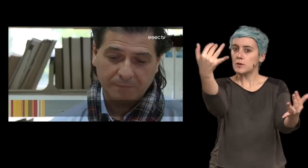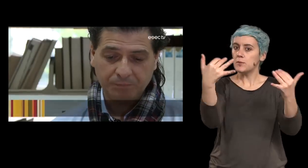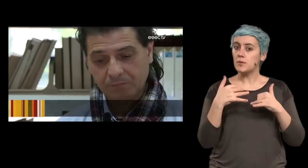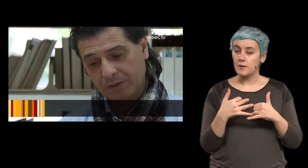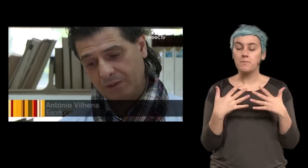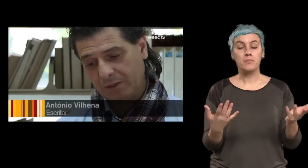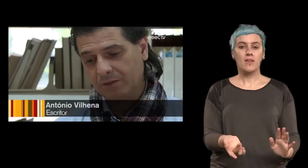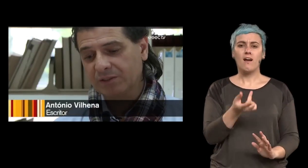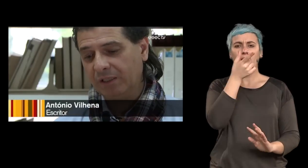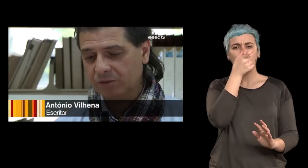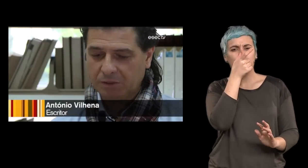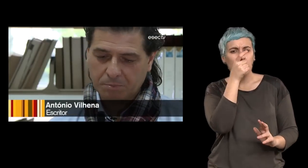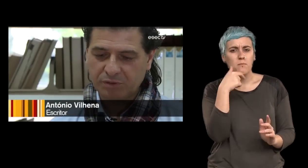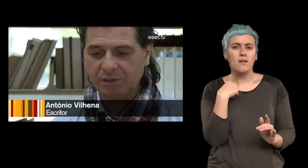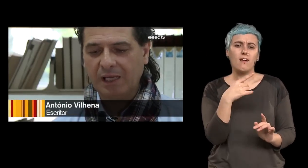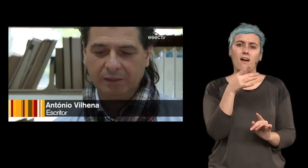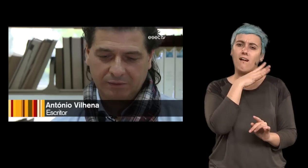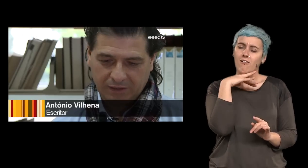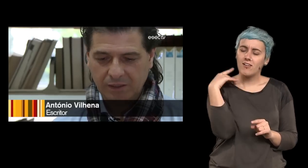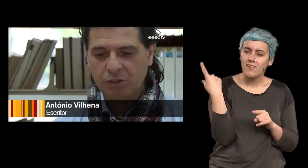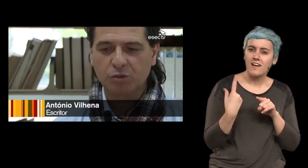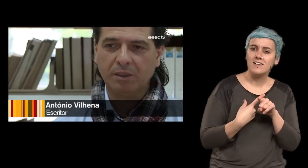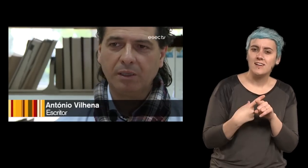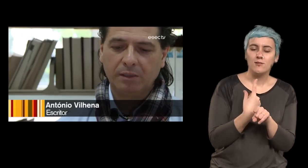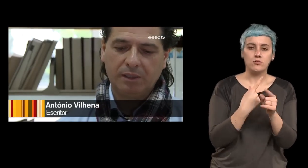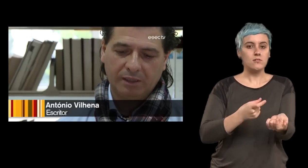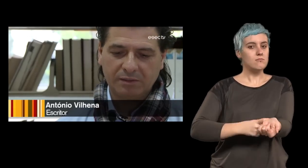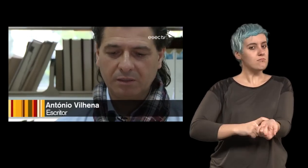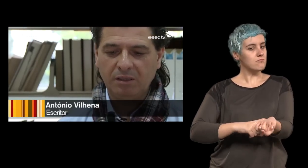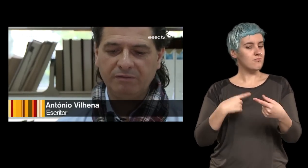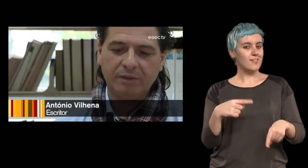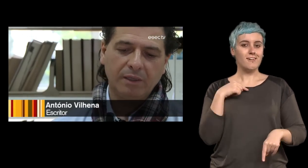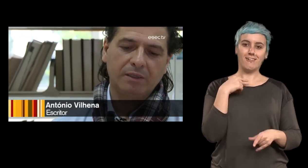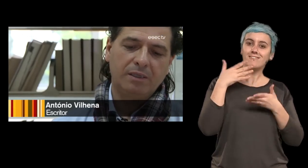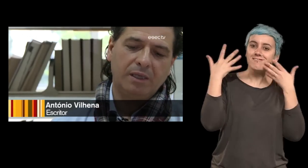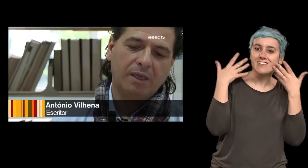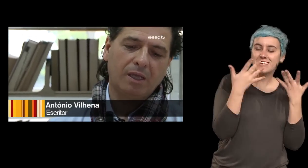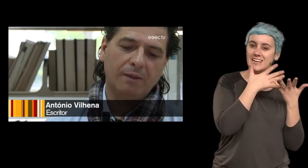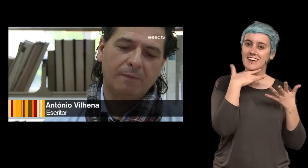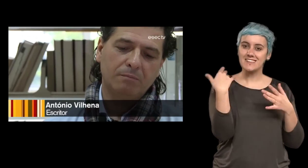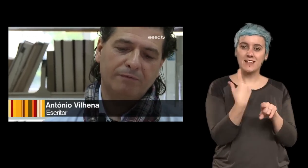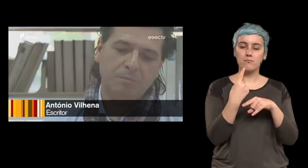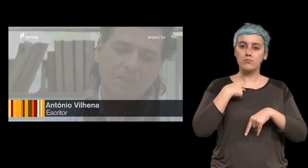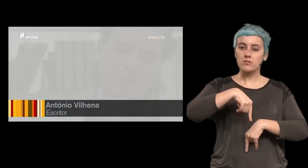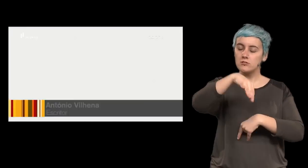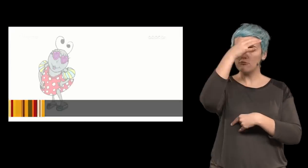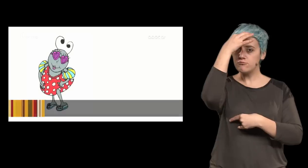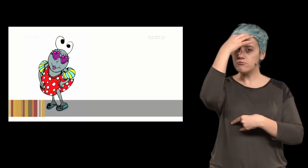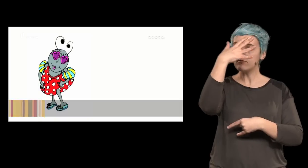interessante que tem uma personalidade que tem carisma que é assertiva que é uma formiga que gosta de